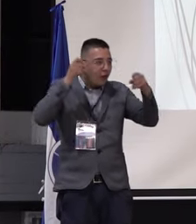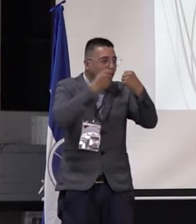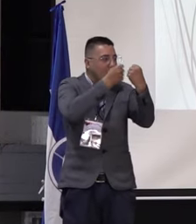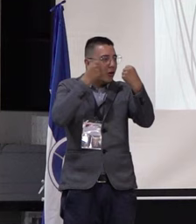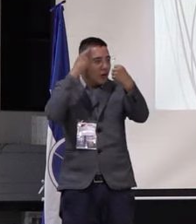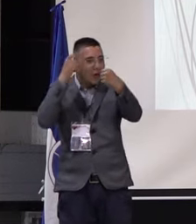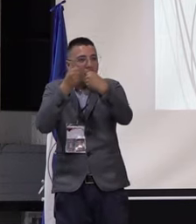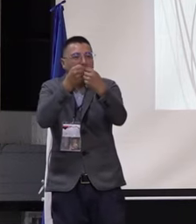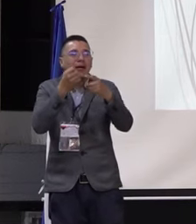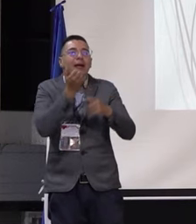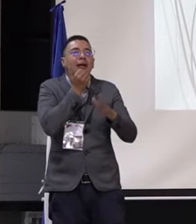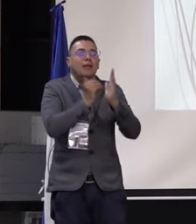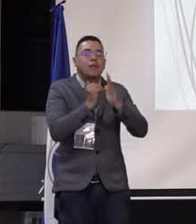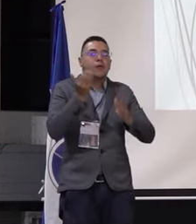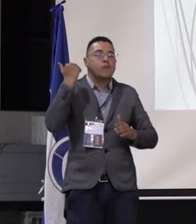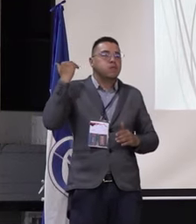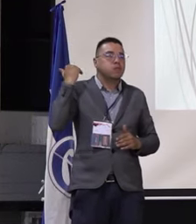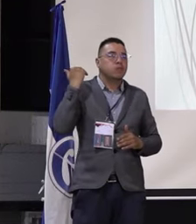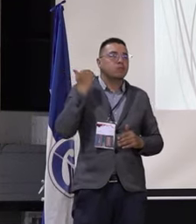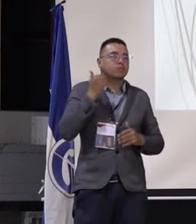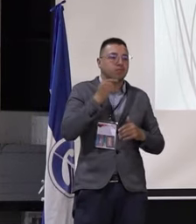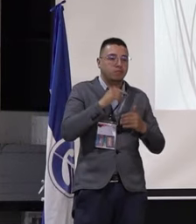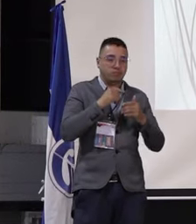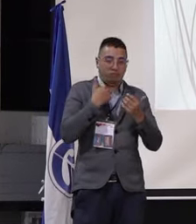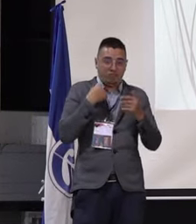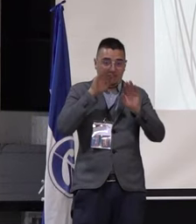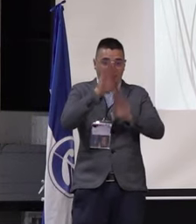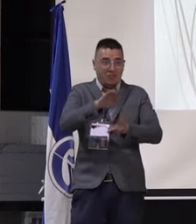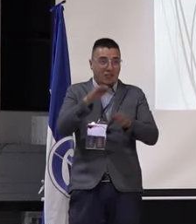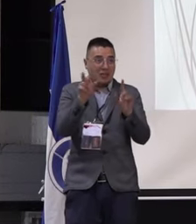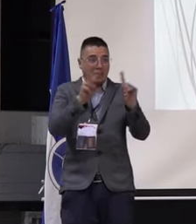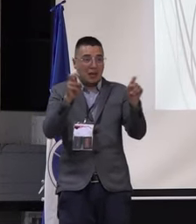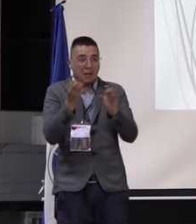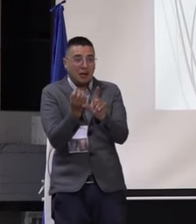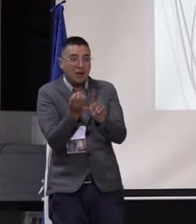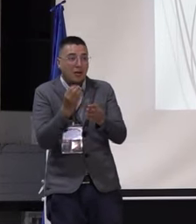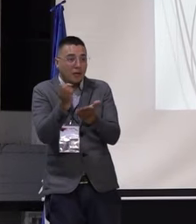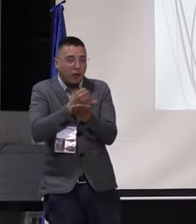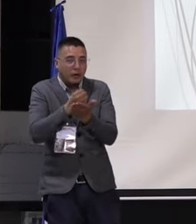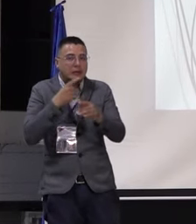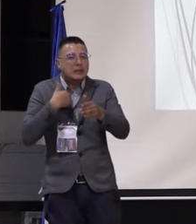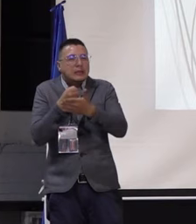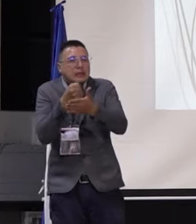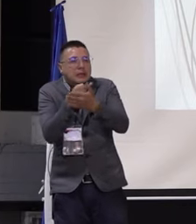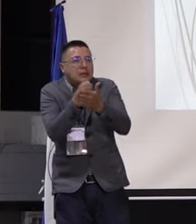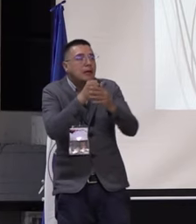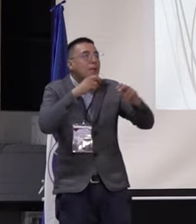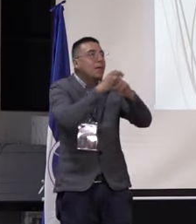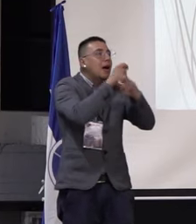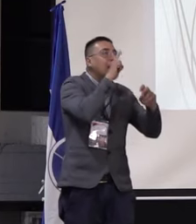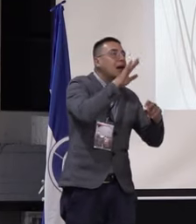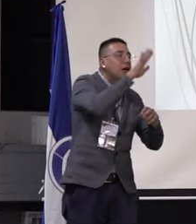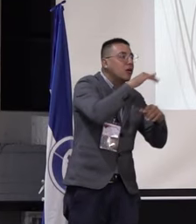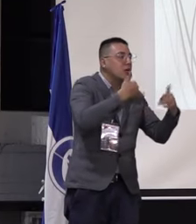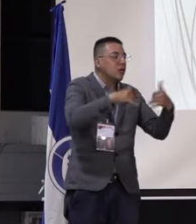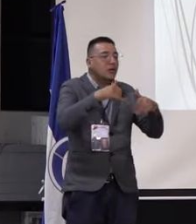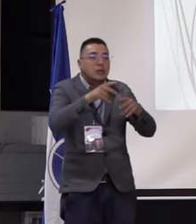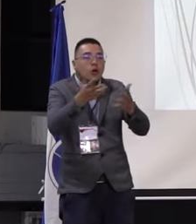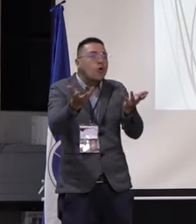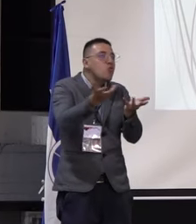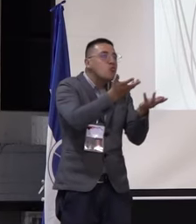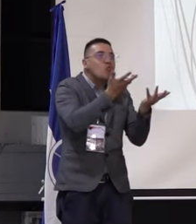por ejemplo, cuando estuve de la representación de biología, pues ayudó a gestionar el convenio con parques nacionales, como un escenario también